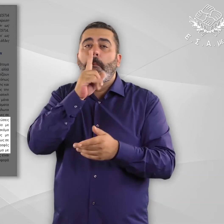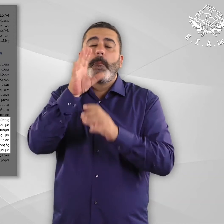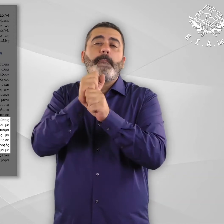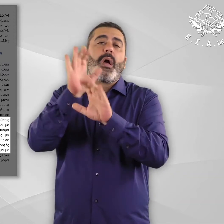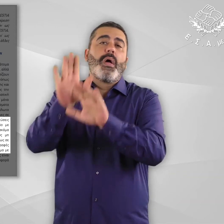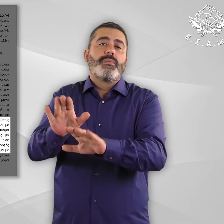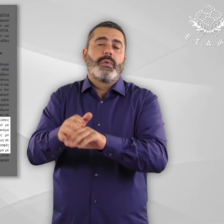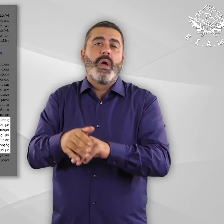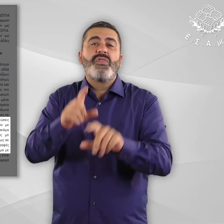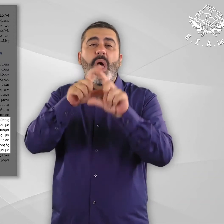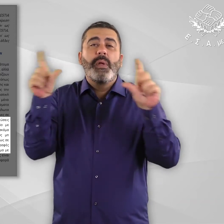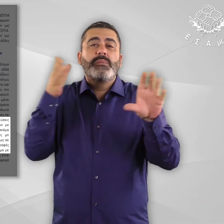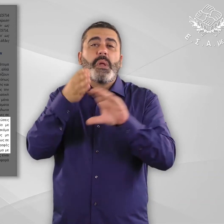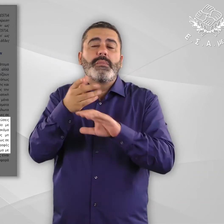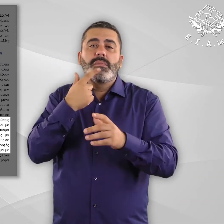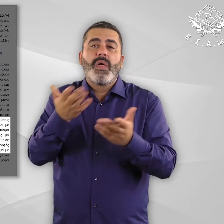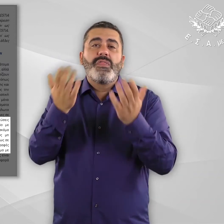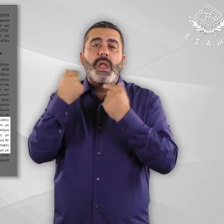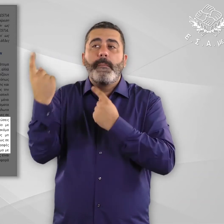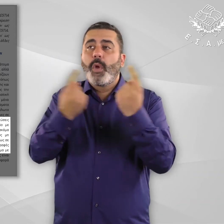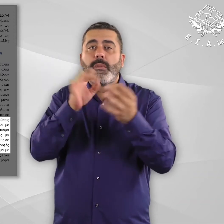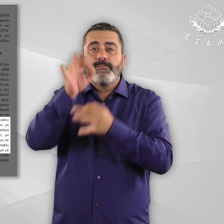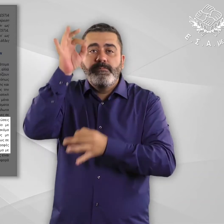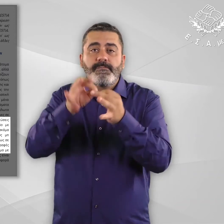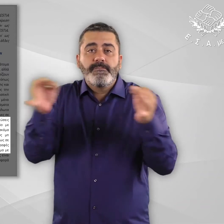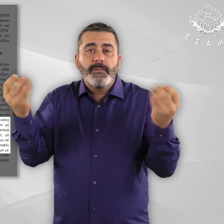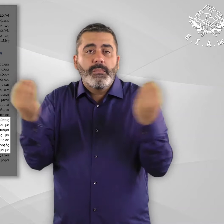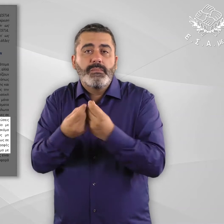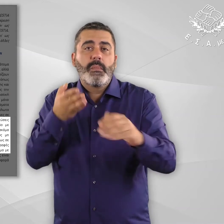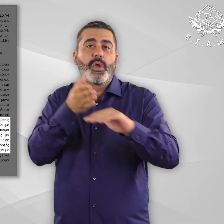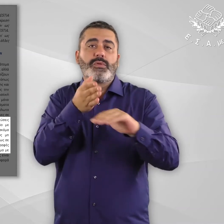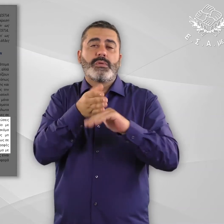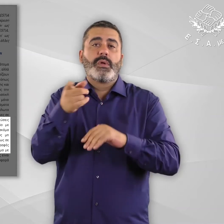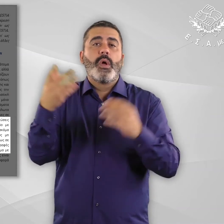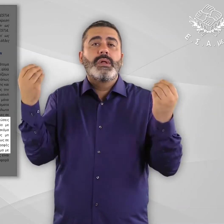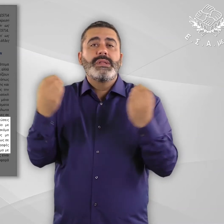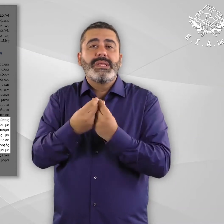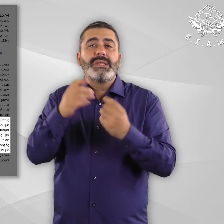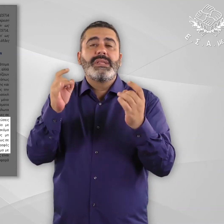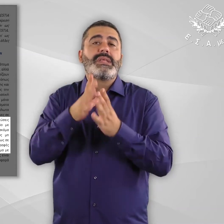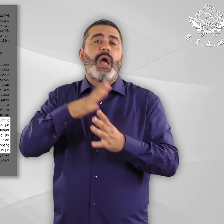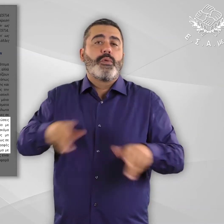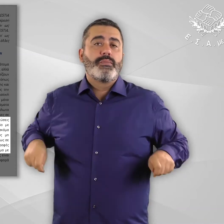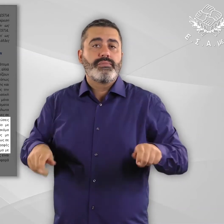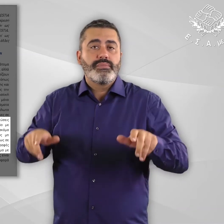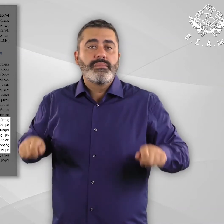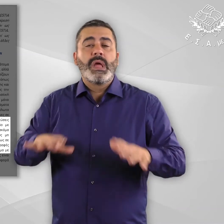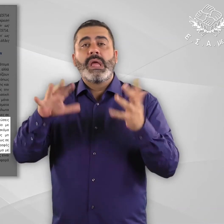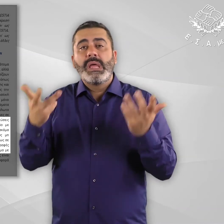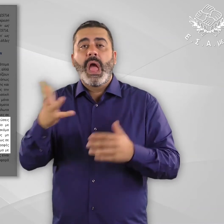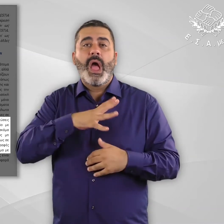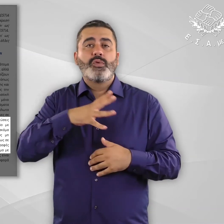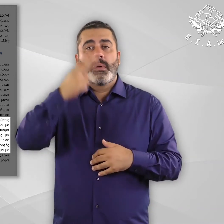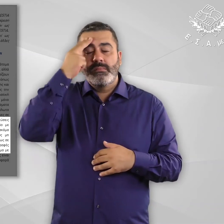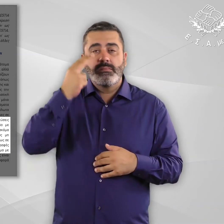προσβάσιμους και ακατάλληλους για την ασφάλεια τους, όπως σε διαμερίσματα που δεν πληρούν τις απαραίτητες προδιαγραφές προσβασιμότητας